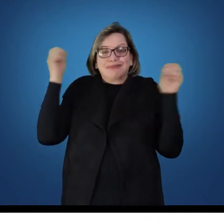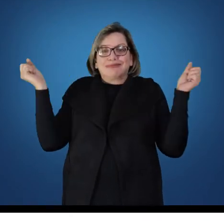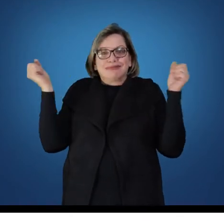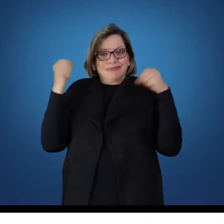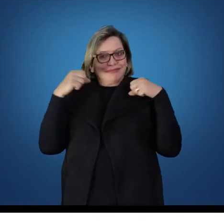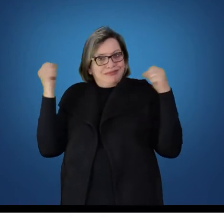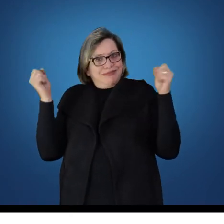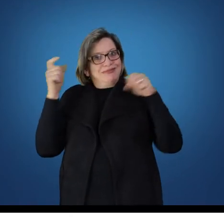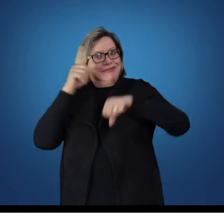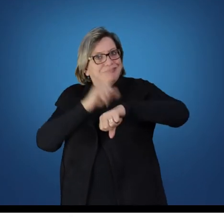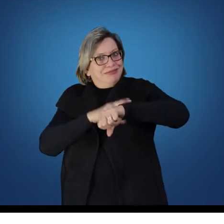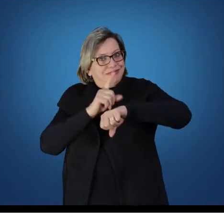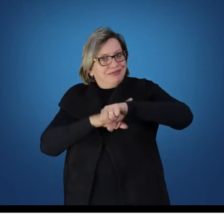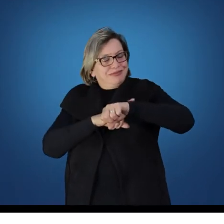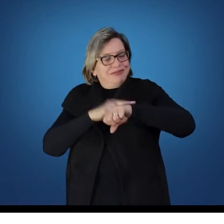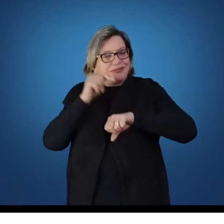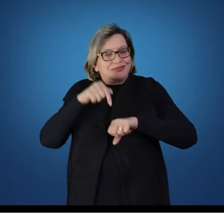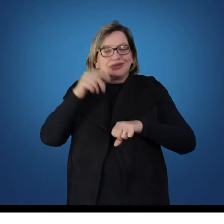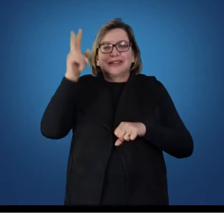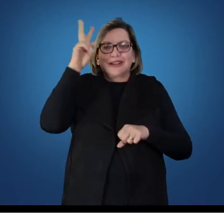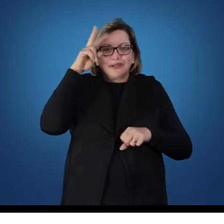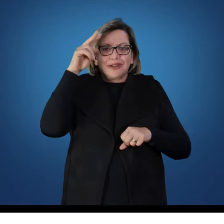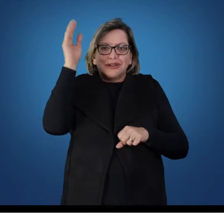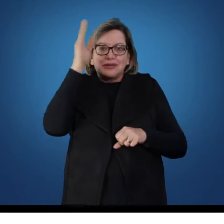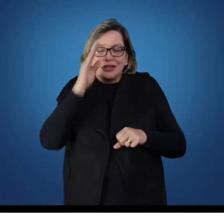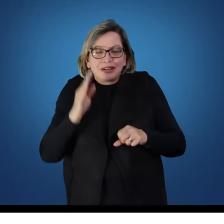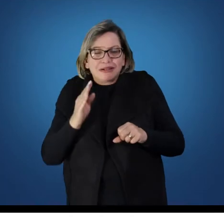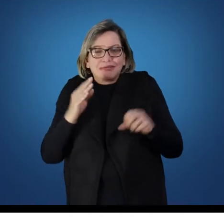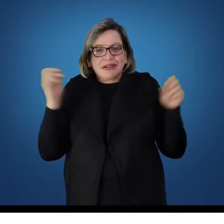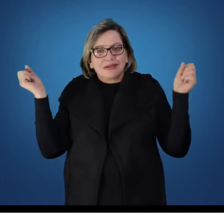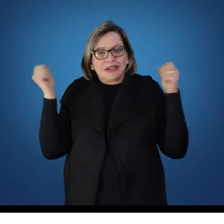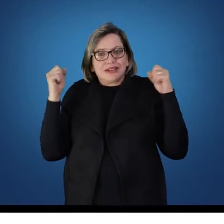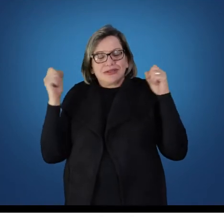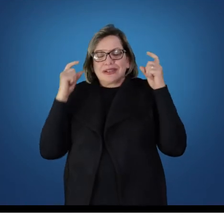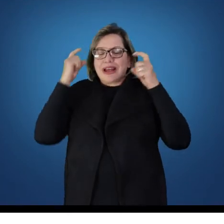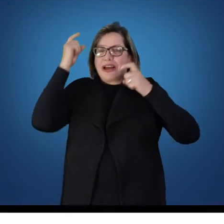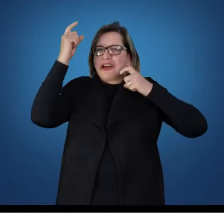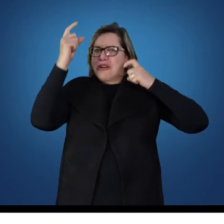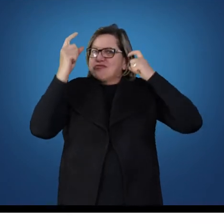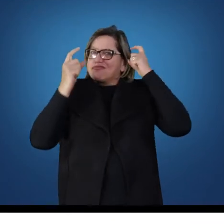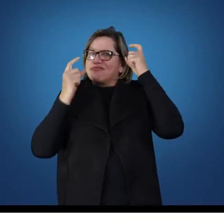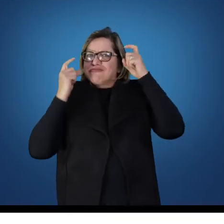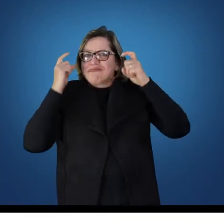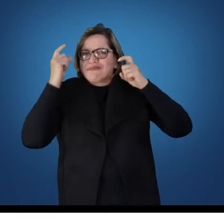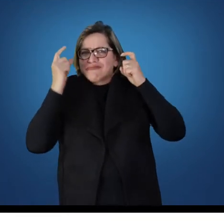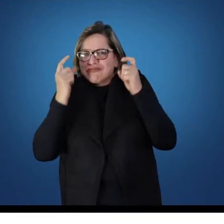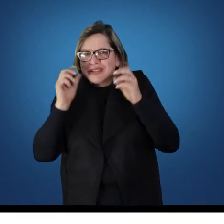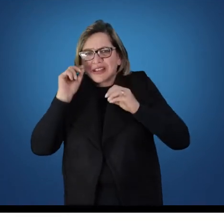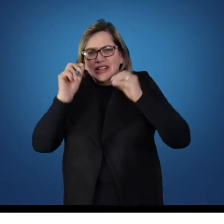construção da história do Brasil, a preocupação, então, é se preocupar com uma educação física muito mais voltada à questão laboral.